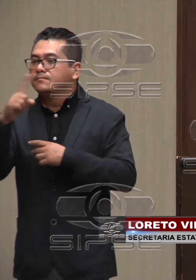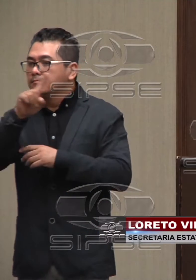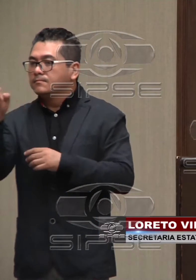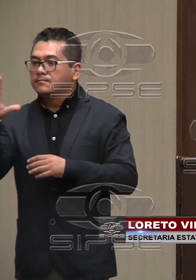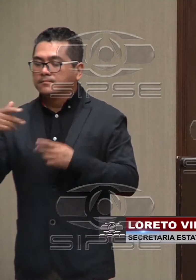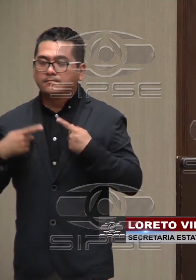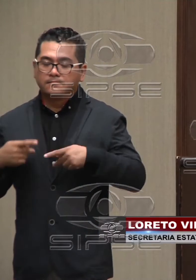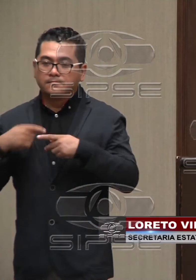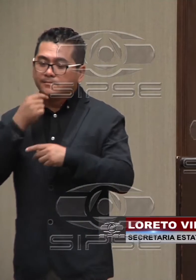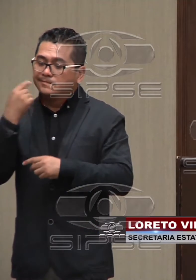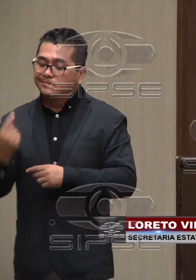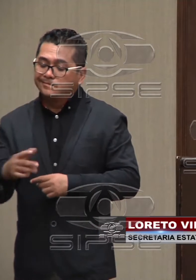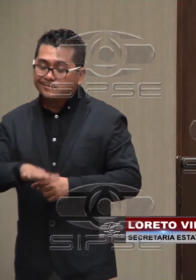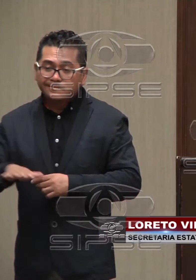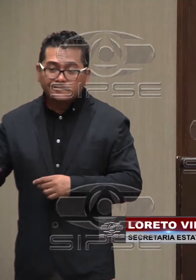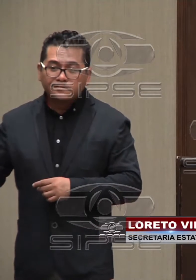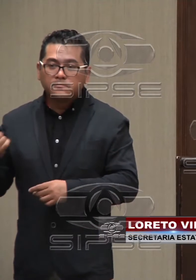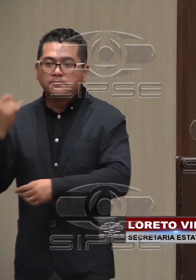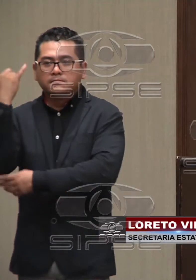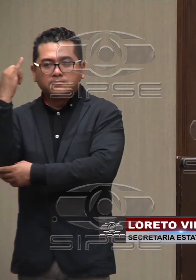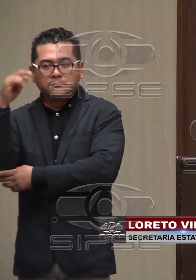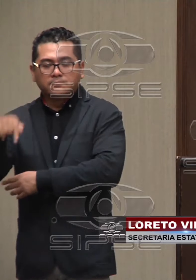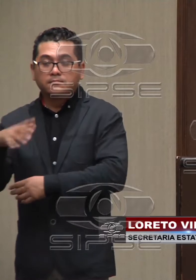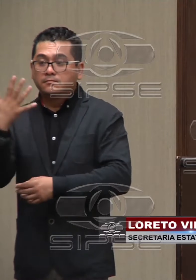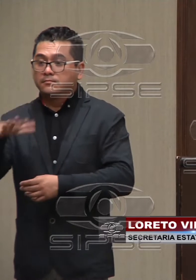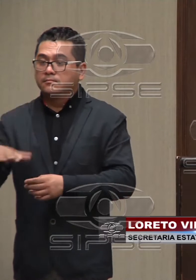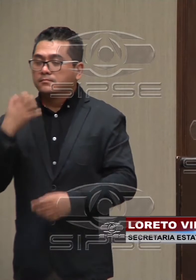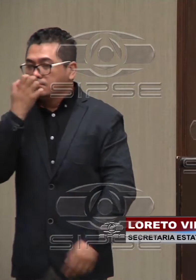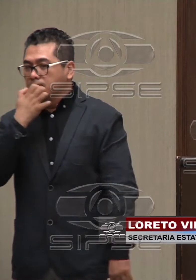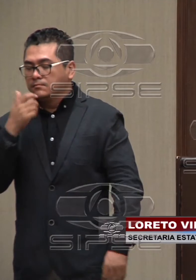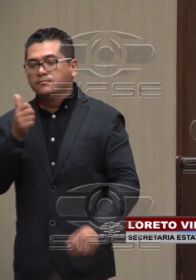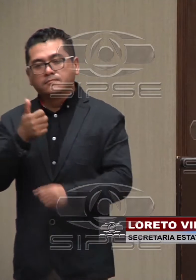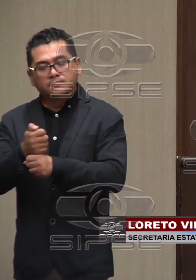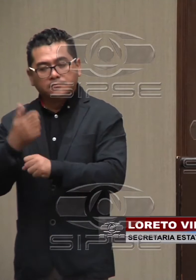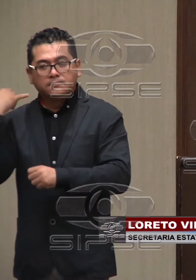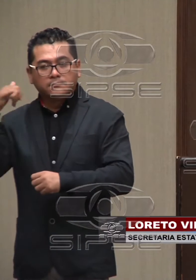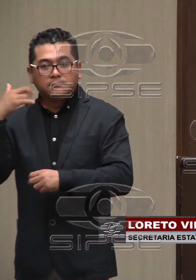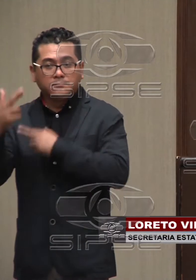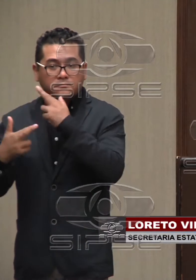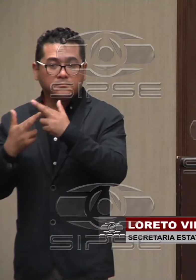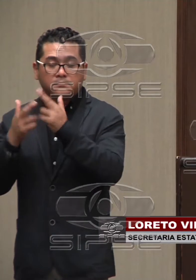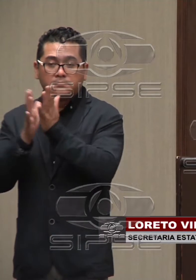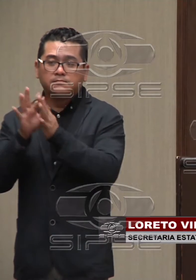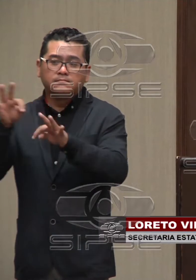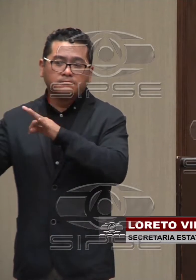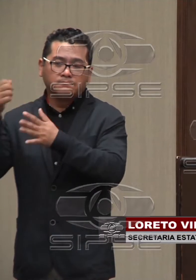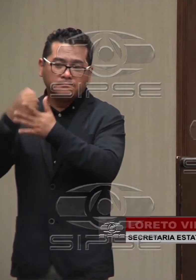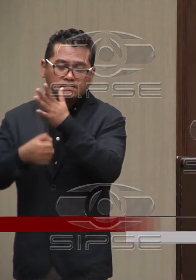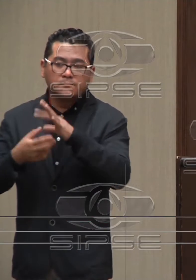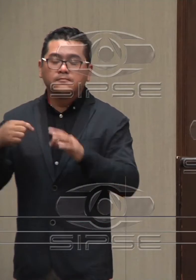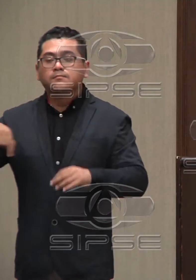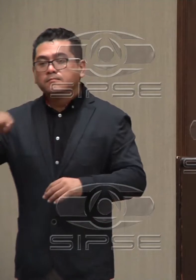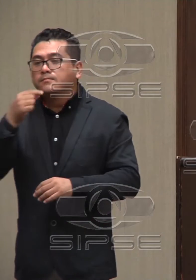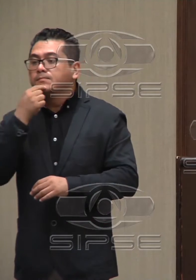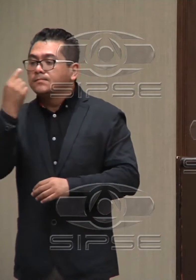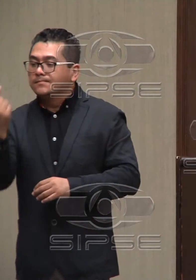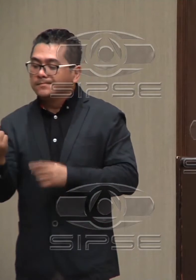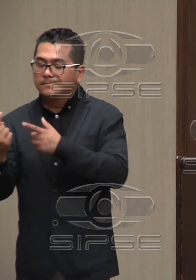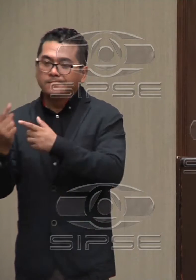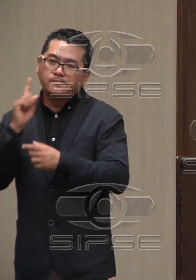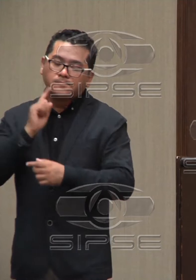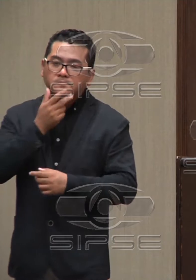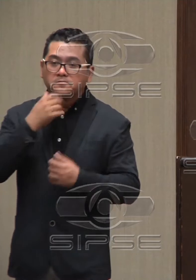cada cinco preescolares, uno de cada diez escuelas primarias en Yucatán, trabaja para que nuestros niños,